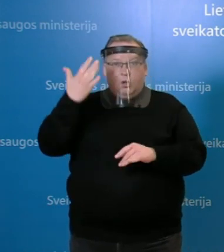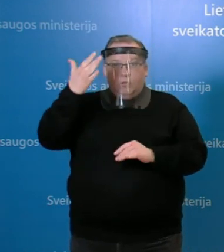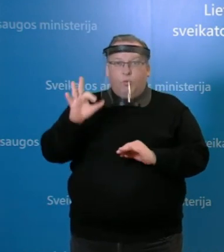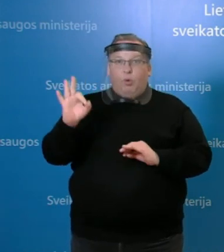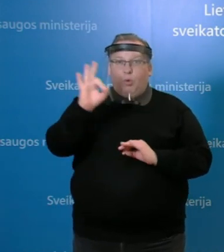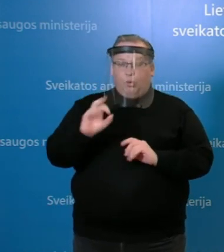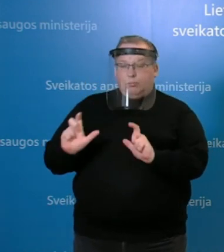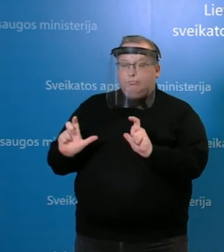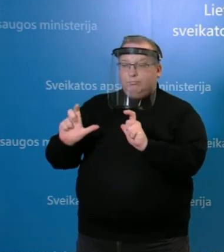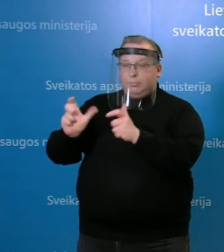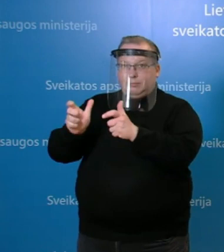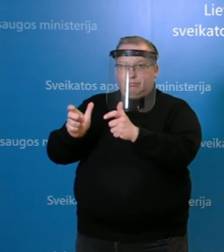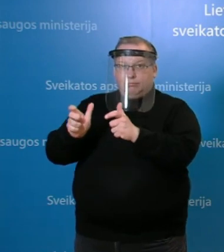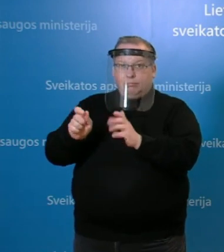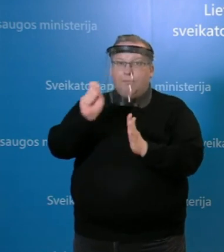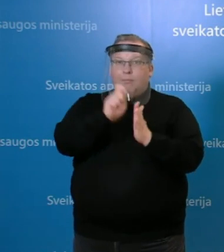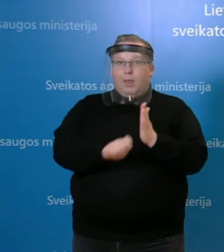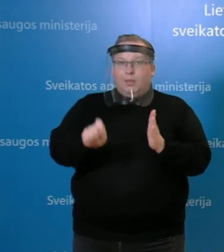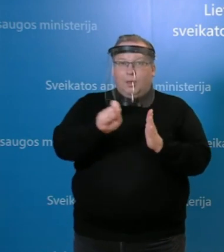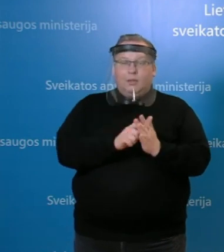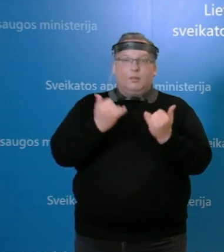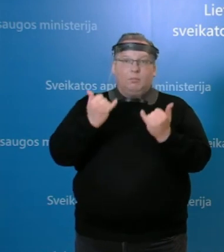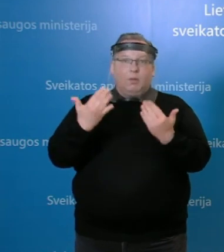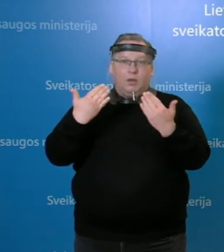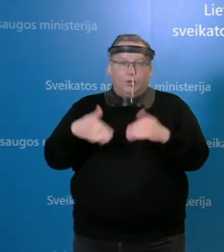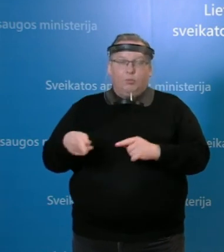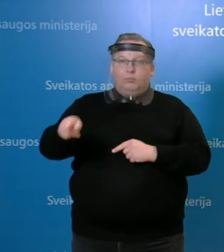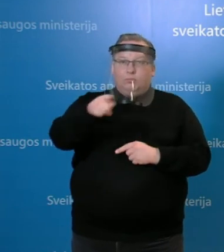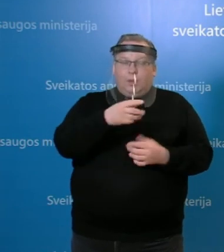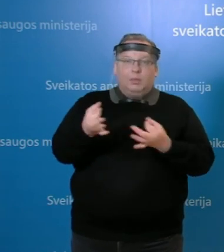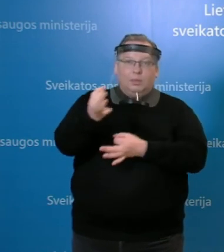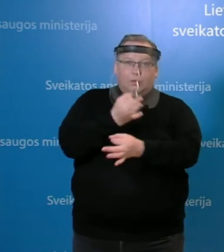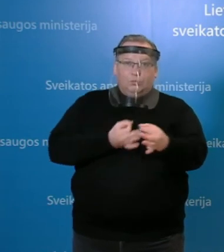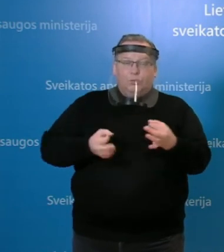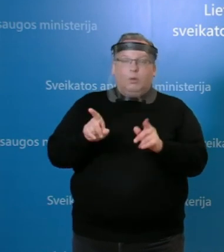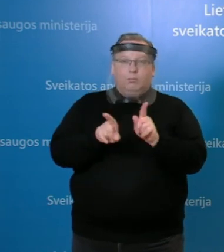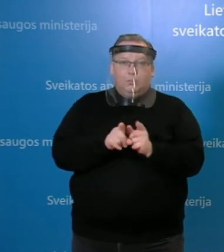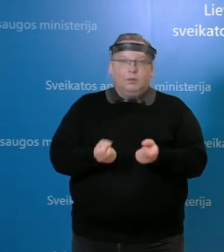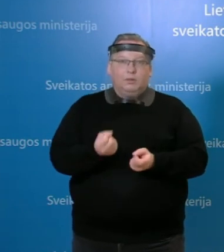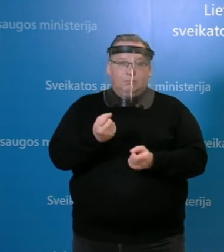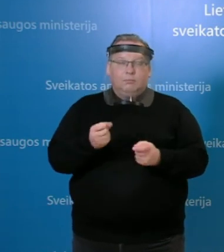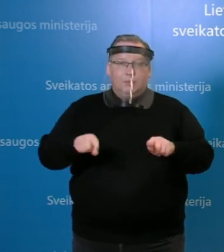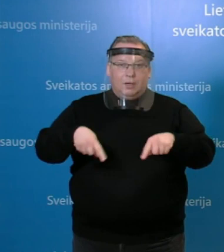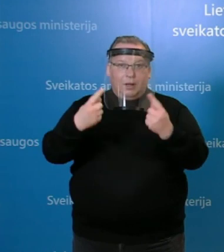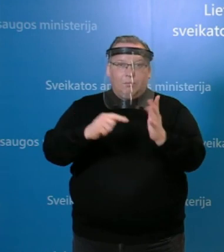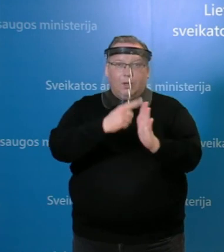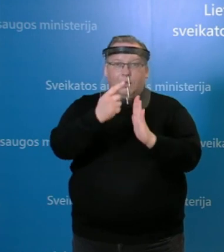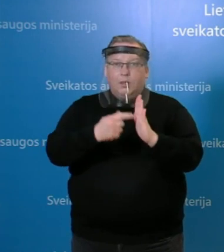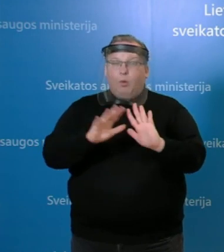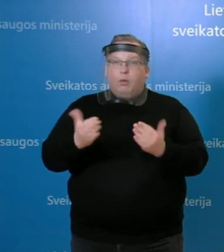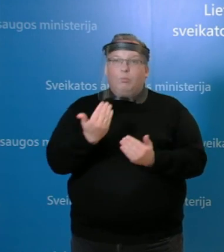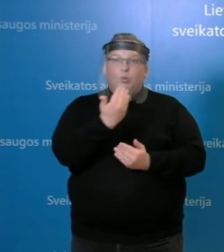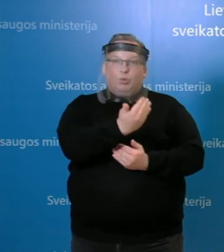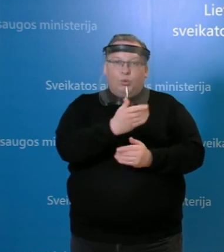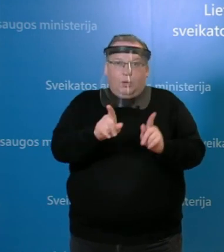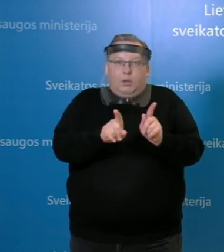karantino atšaukimą, kas irgi vis dažniau keliama, jau keliamas klausimas gal to, kokie jūsų kaip